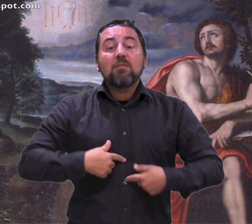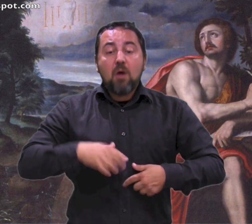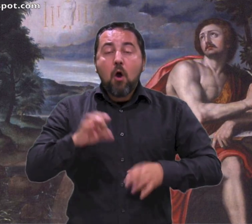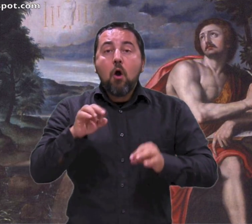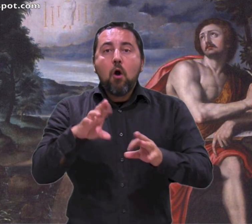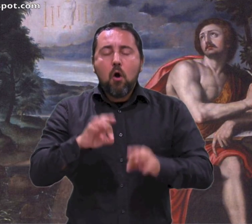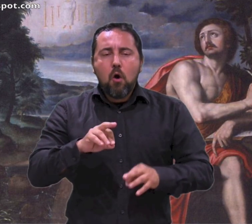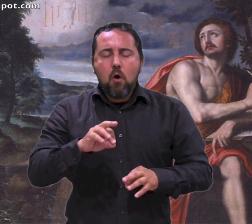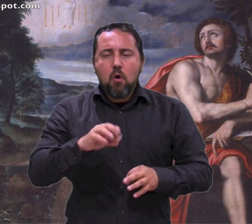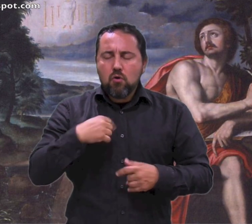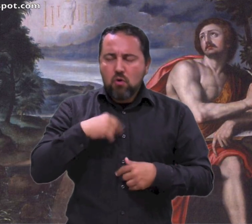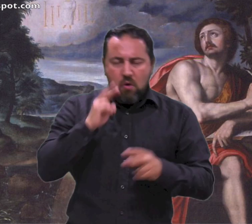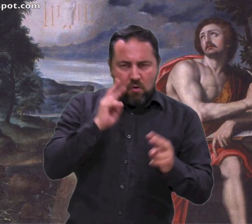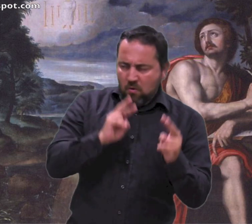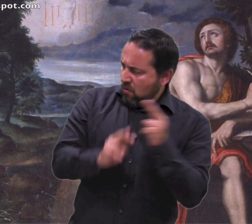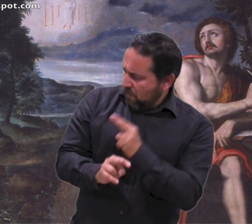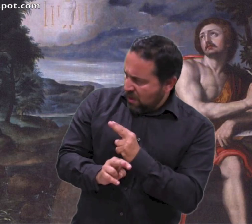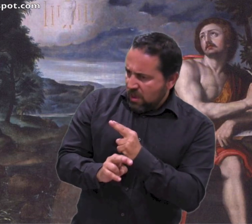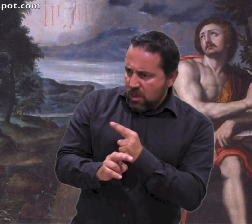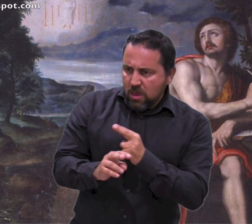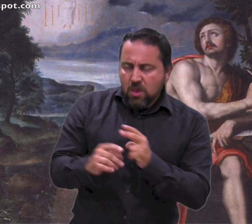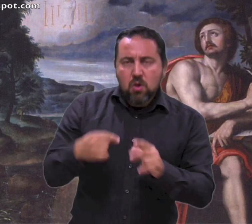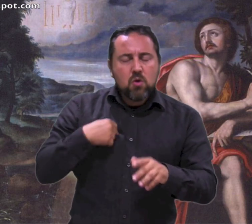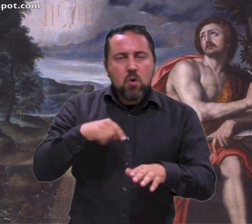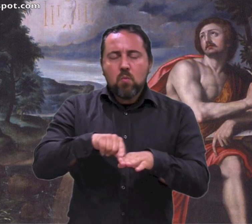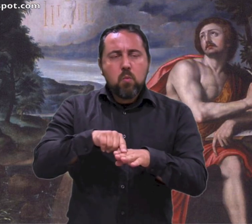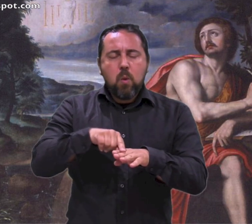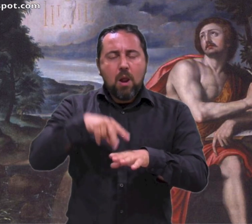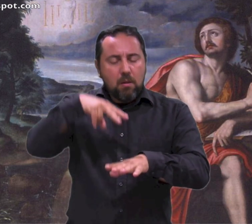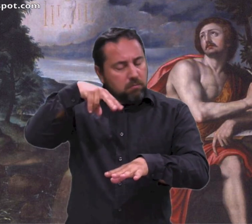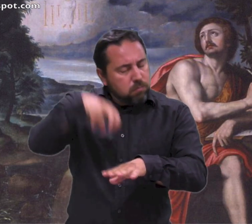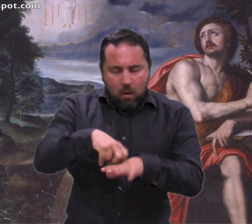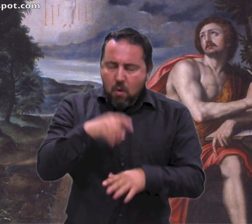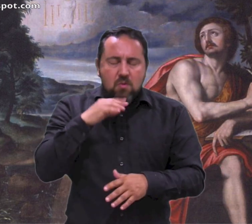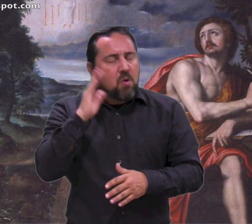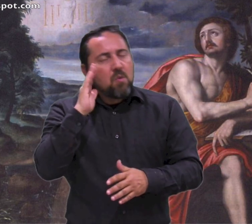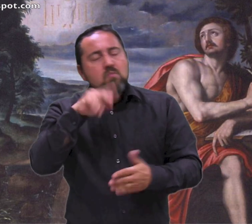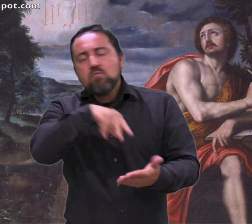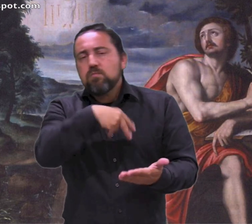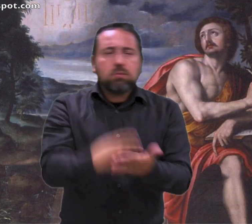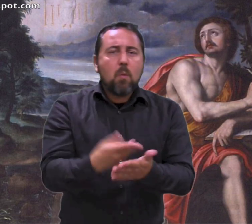pecho con un cinturón de oro. Cuando lo vi, caí a sus pies como muerto,